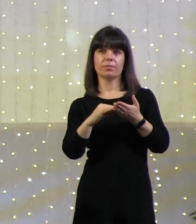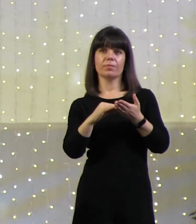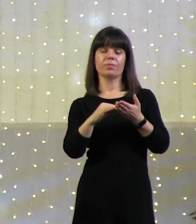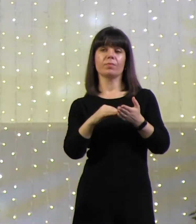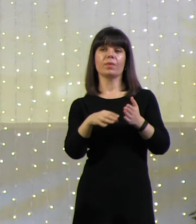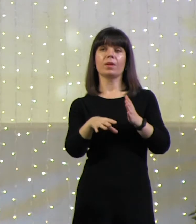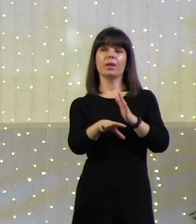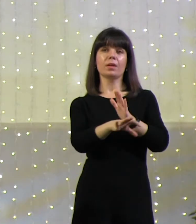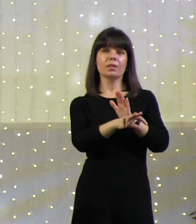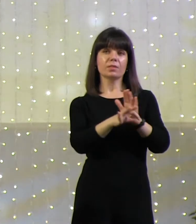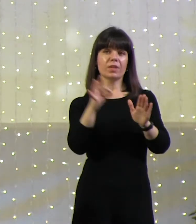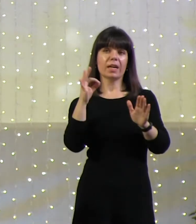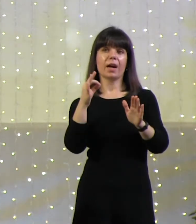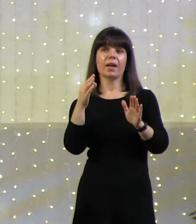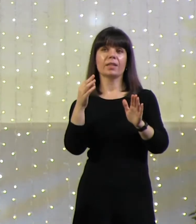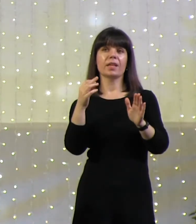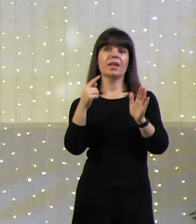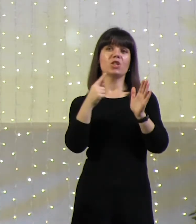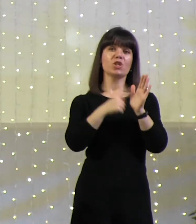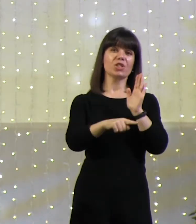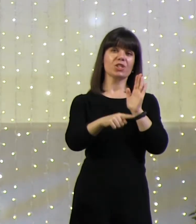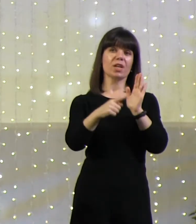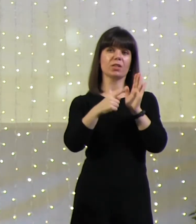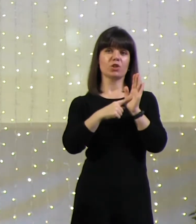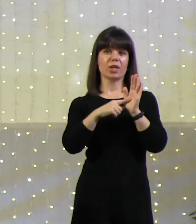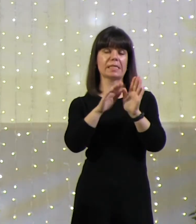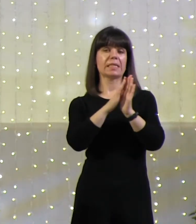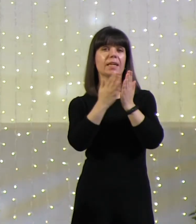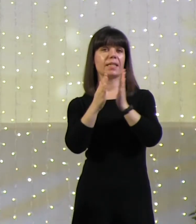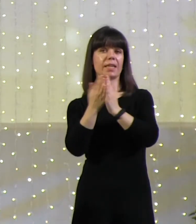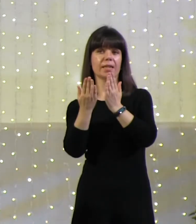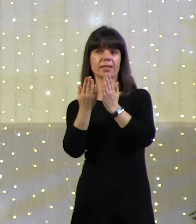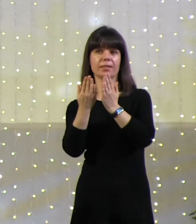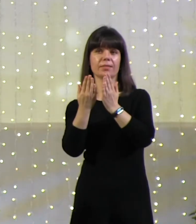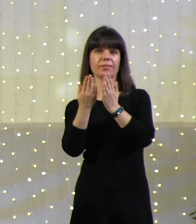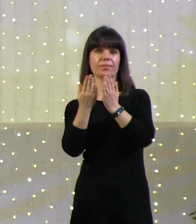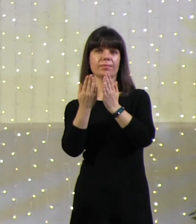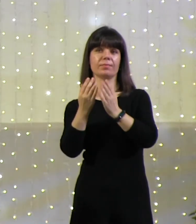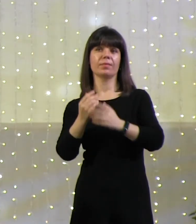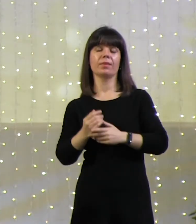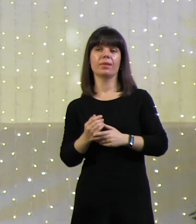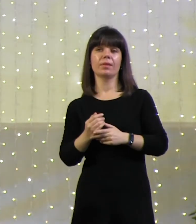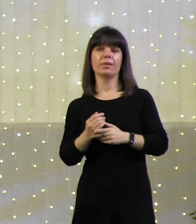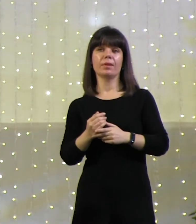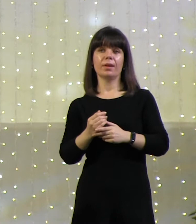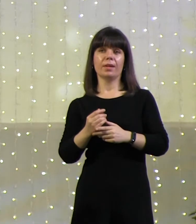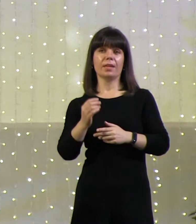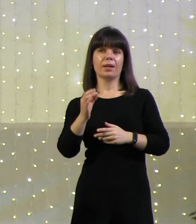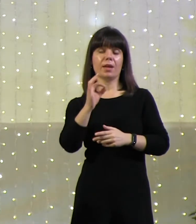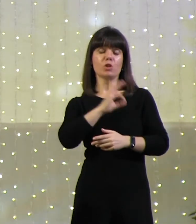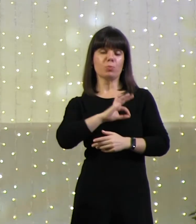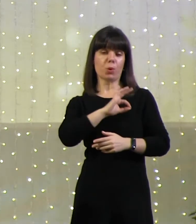извлекает 66 книг и делает это через собрание людей, которые совещаются,